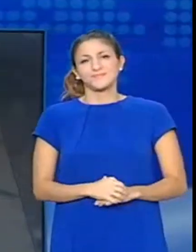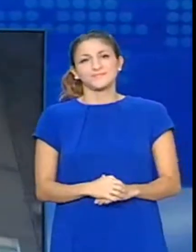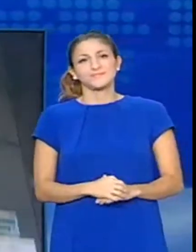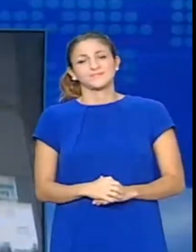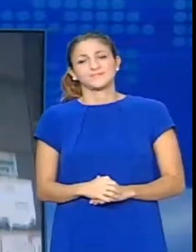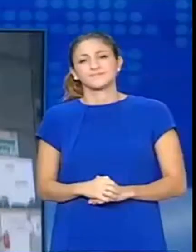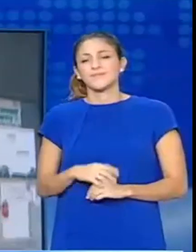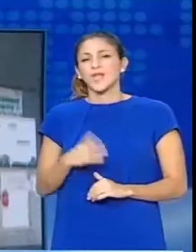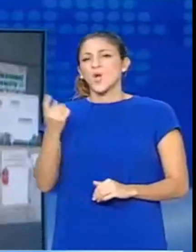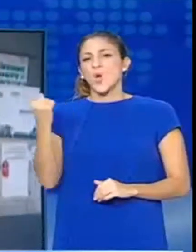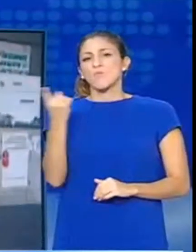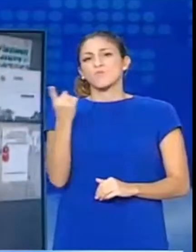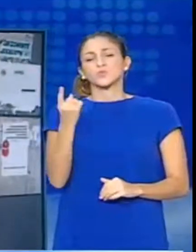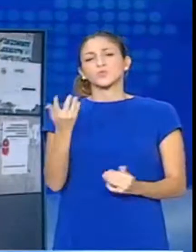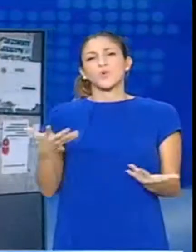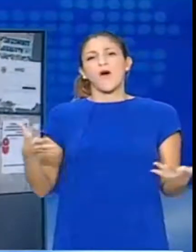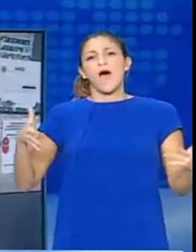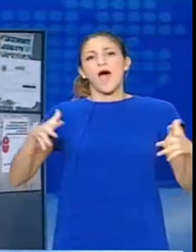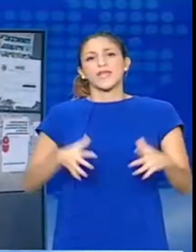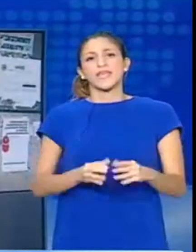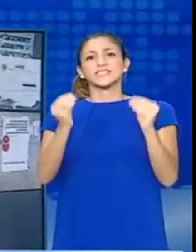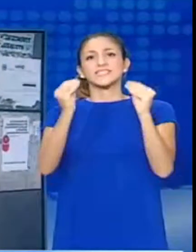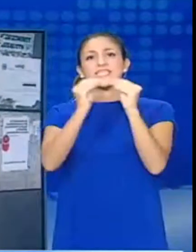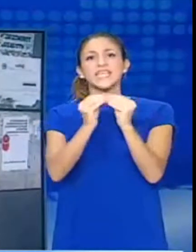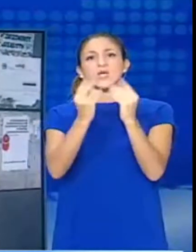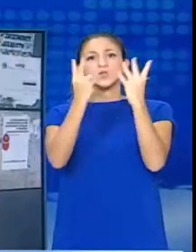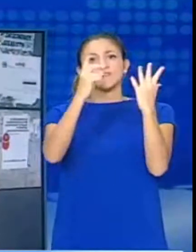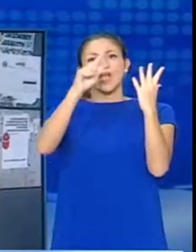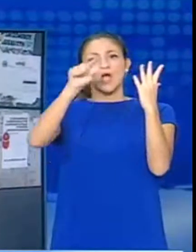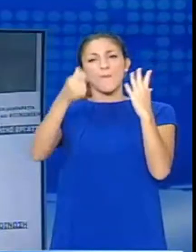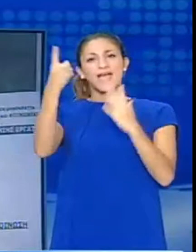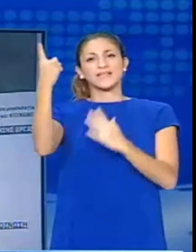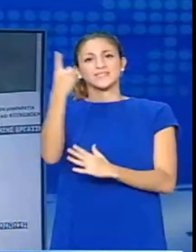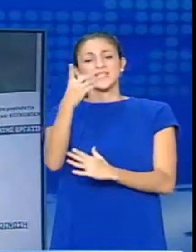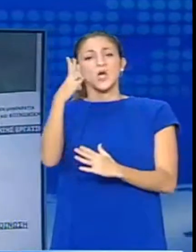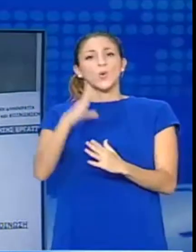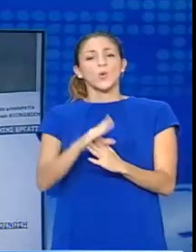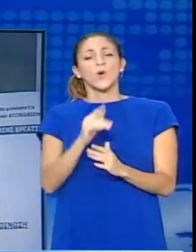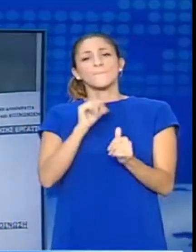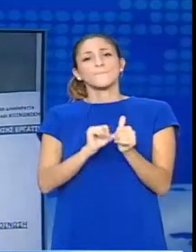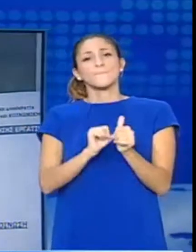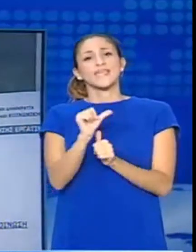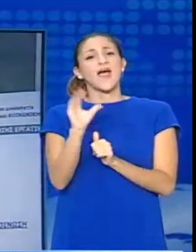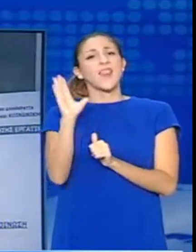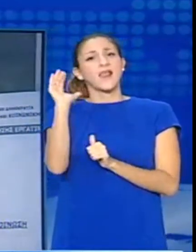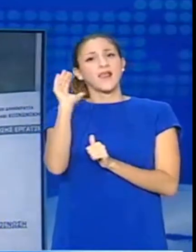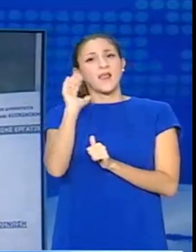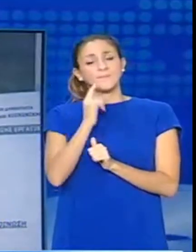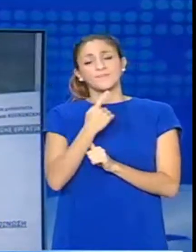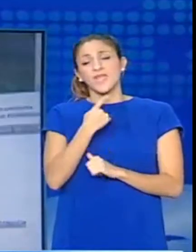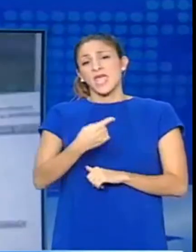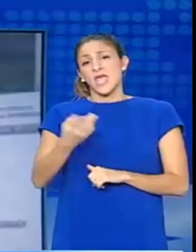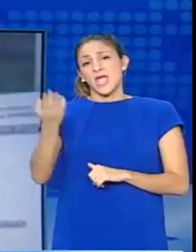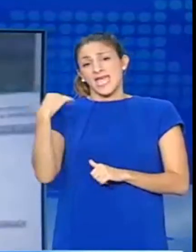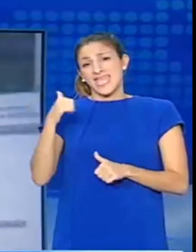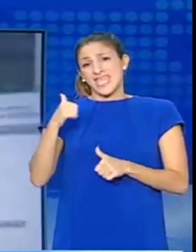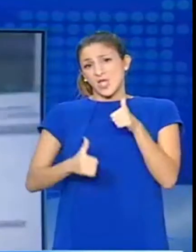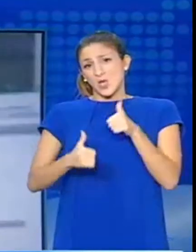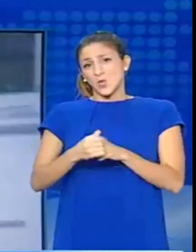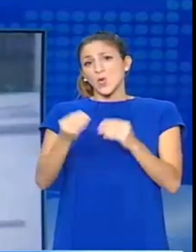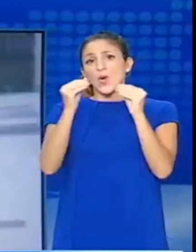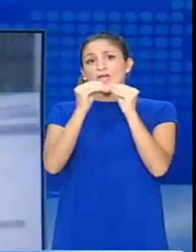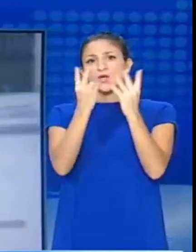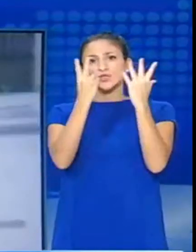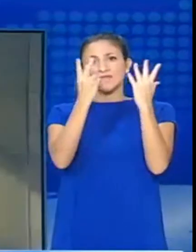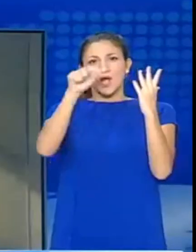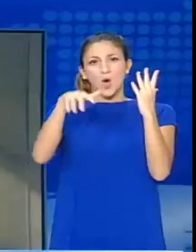Ελαφρά αυξημένος, το 27,6% ανήλθε το ποσοστό της ανεργίας τον Ιούλιο, συγκριτικά με 27,5%